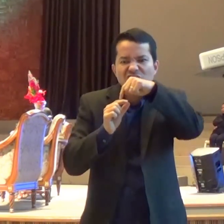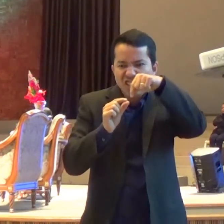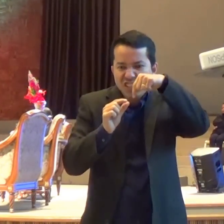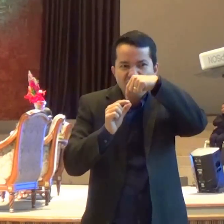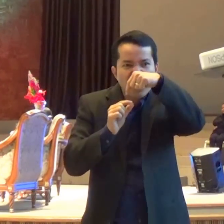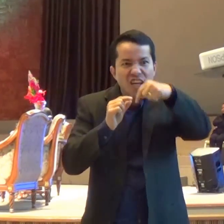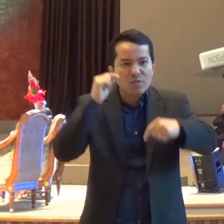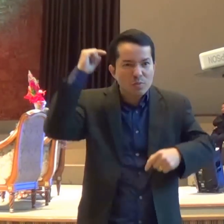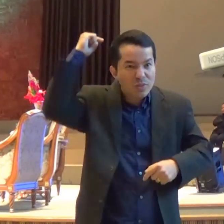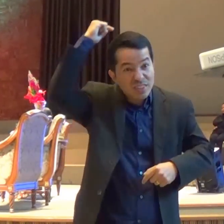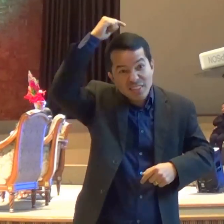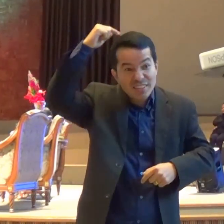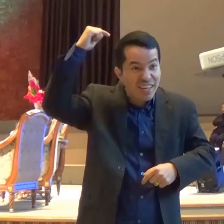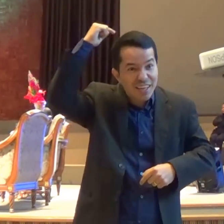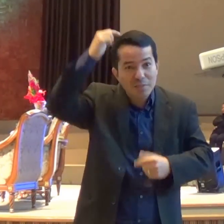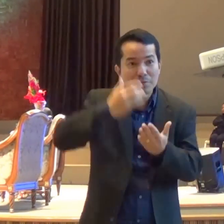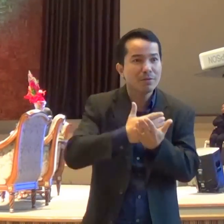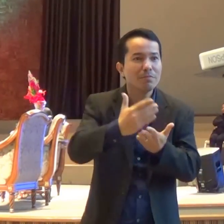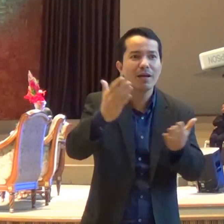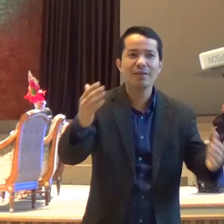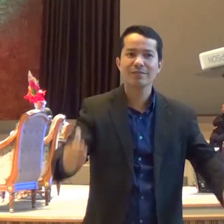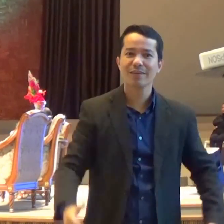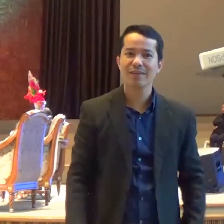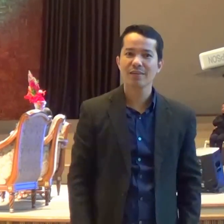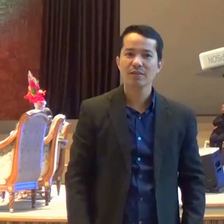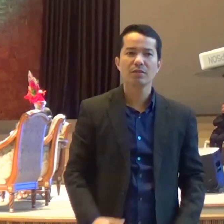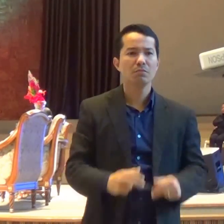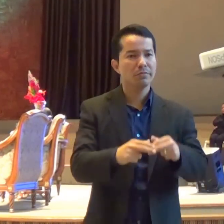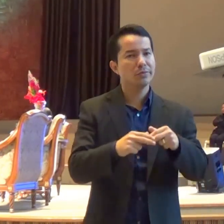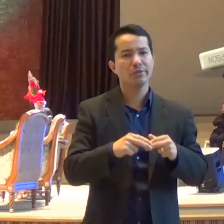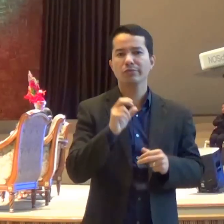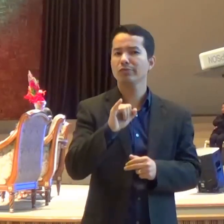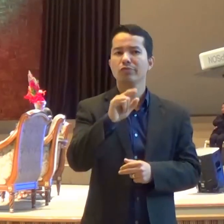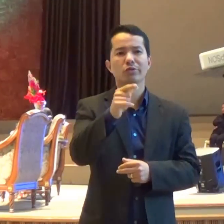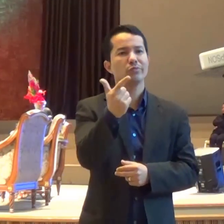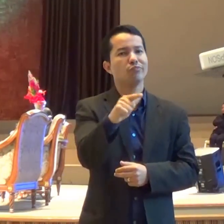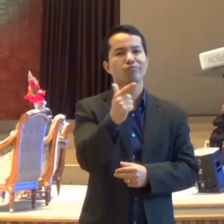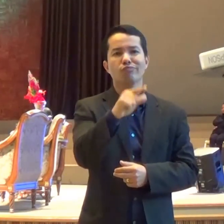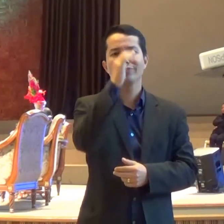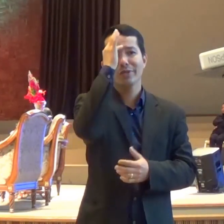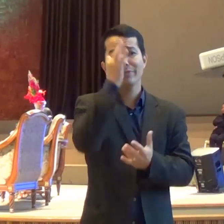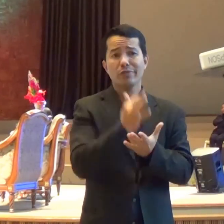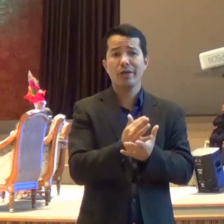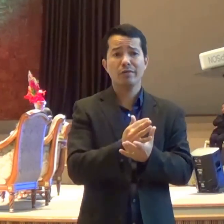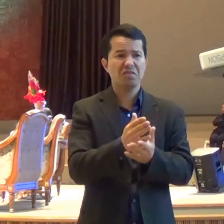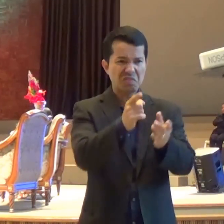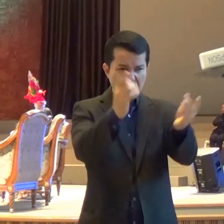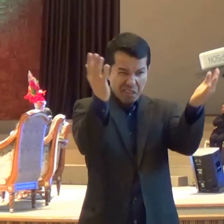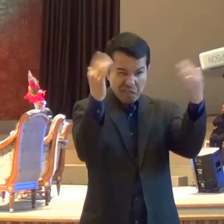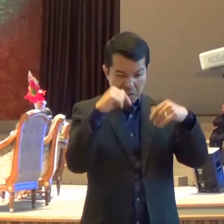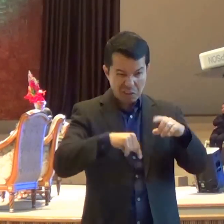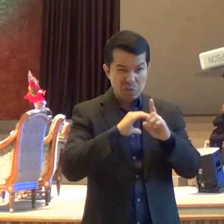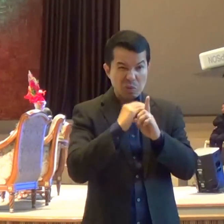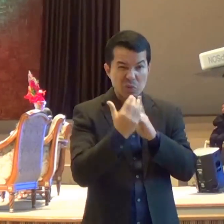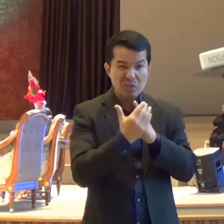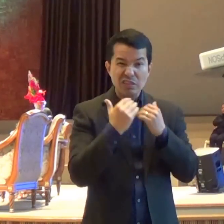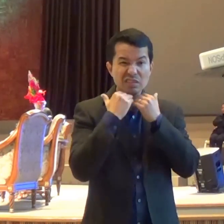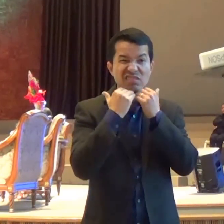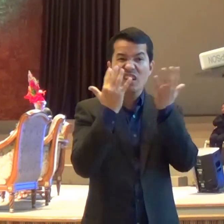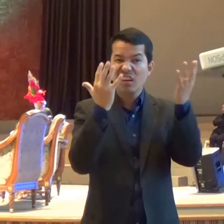Sem fé Esse culto Não tem sentido Nenhum Porque é muito melhor Você comprar Um suco de